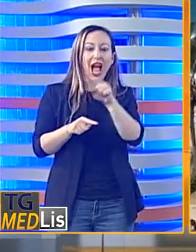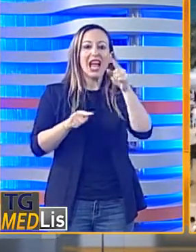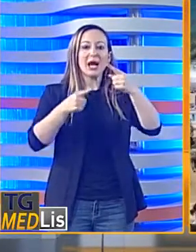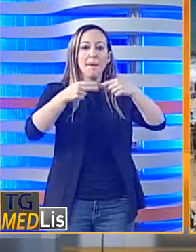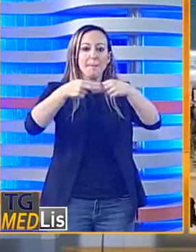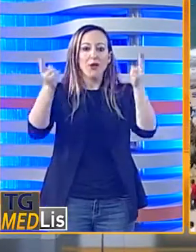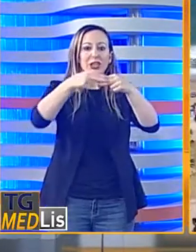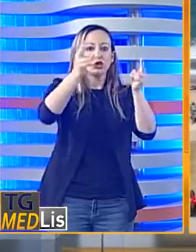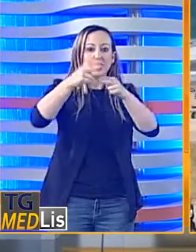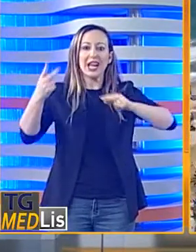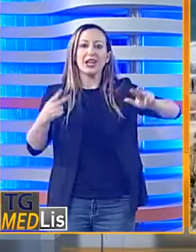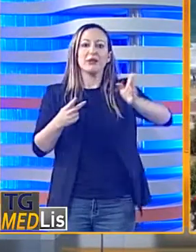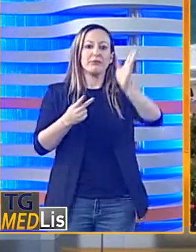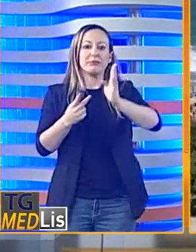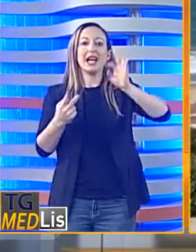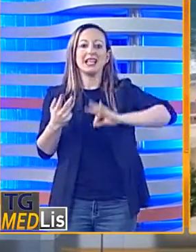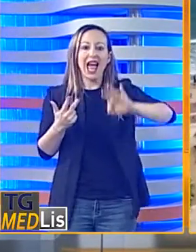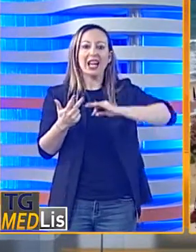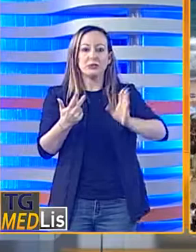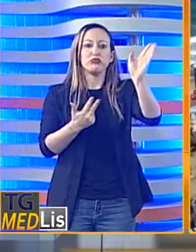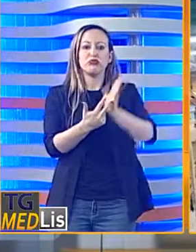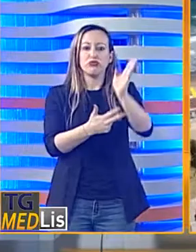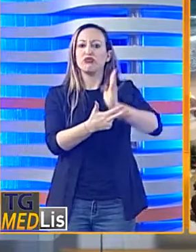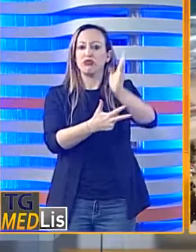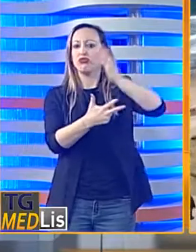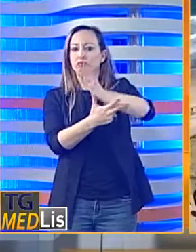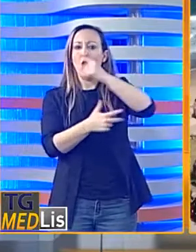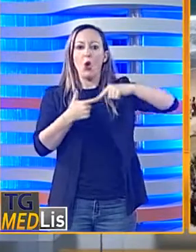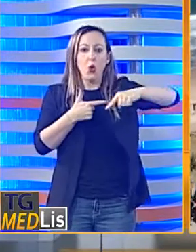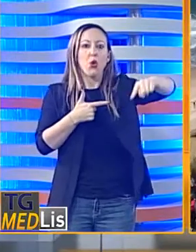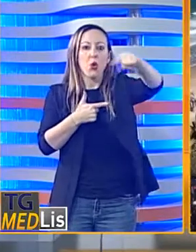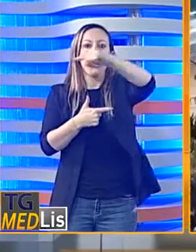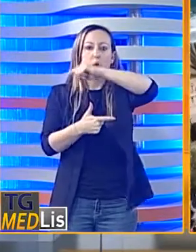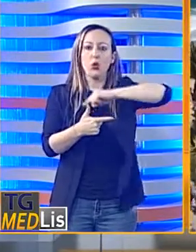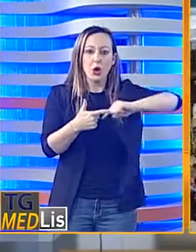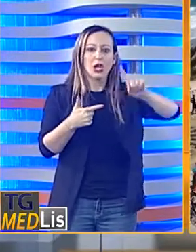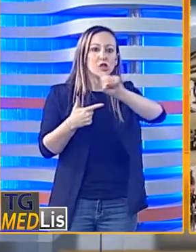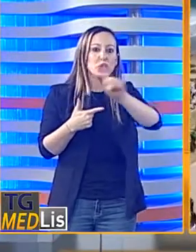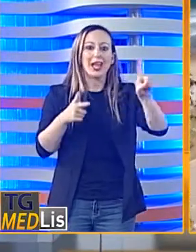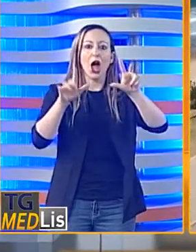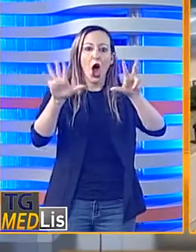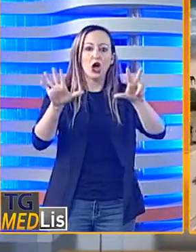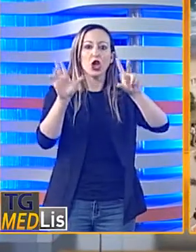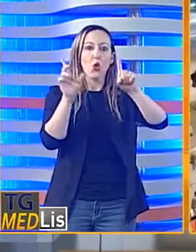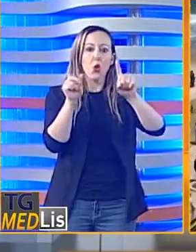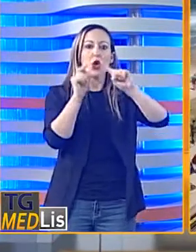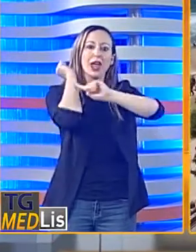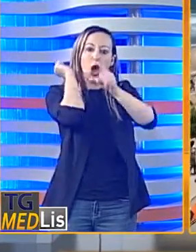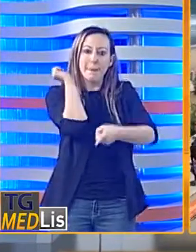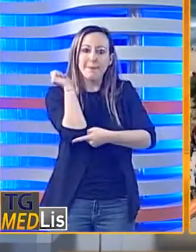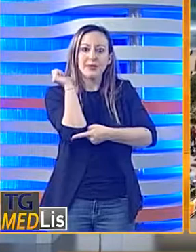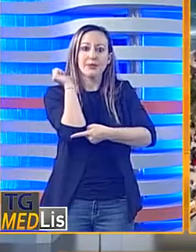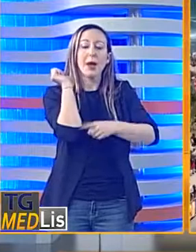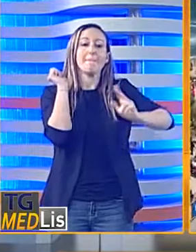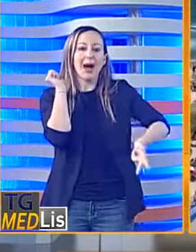lunga 181 chilometri ci sono Palermo, Messina e Catania. L'arrivo è